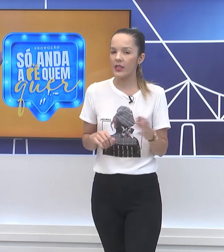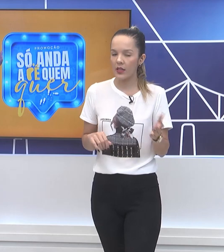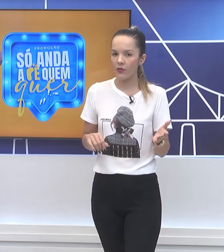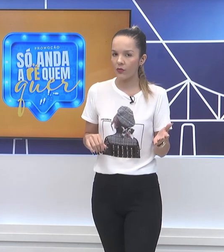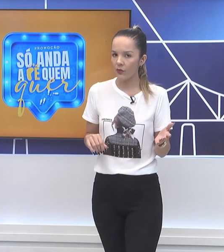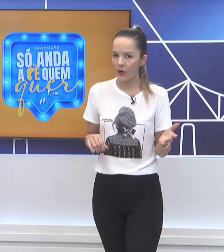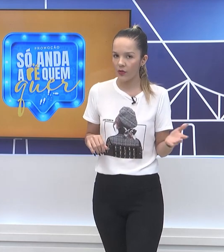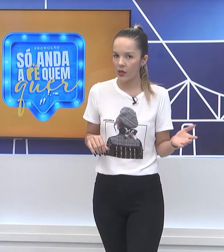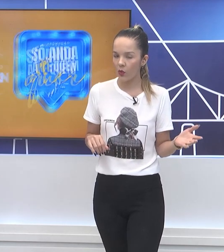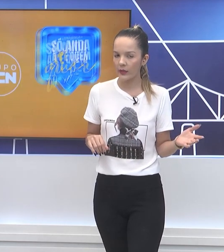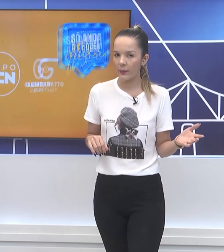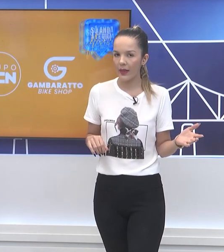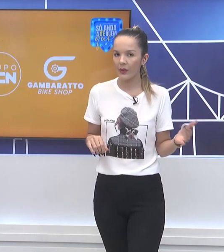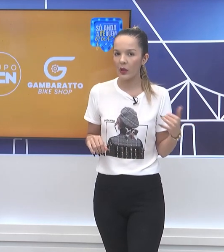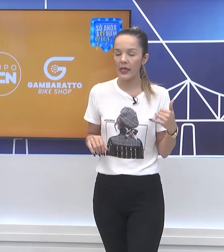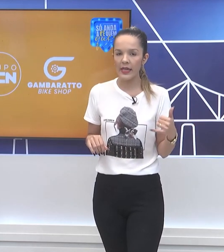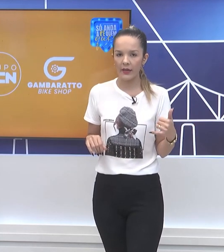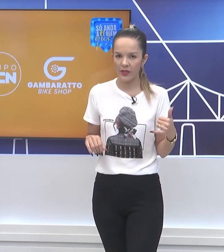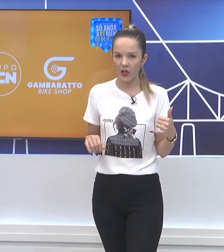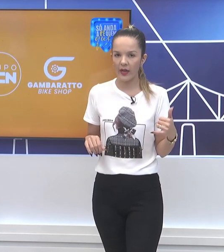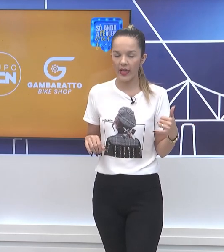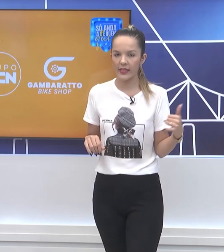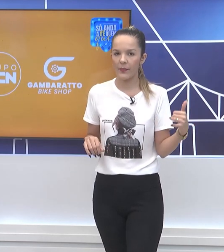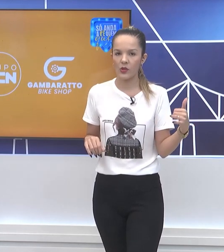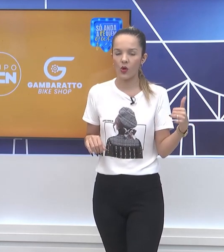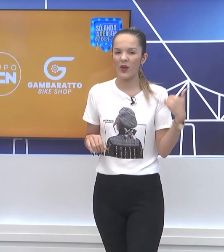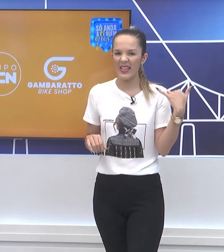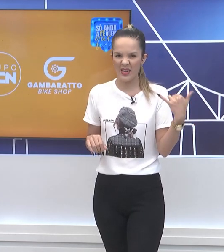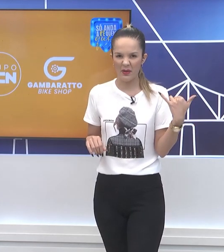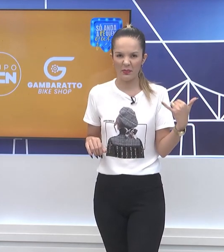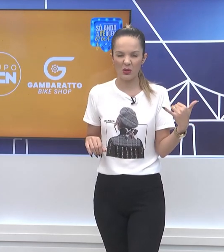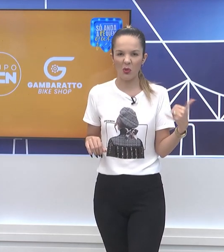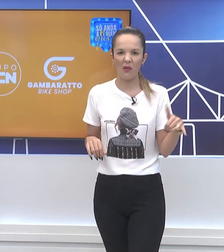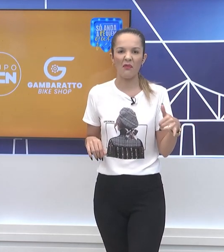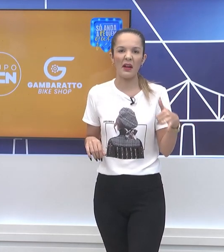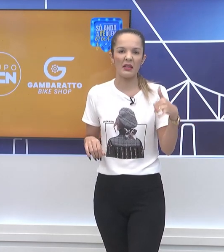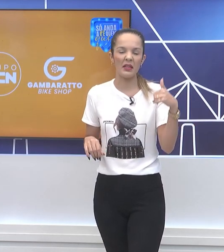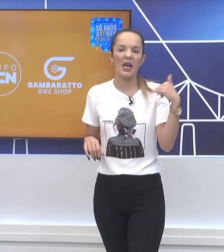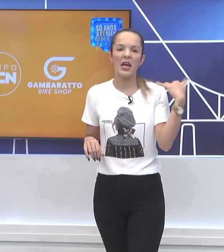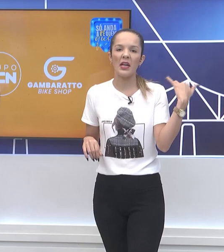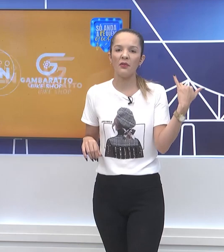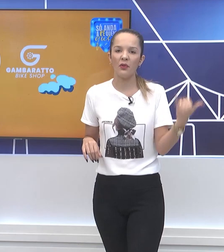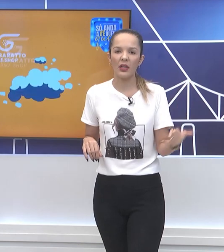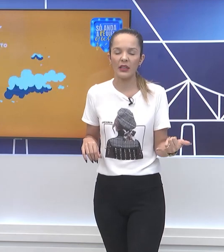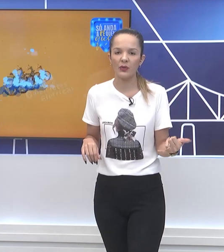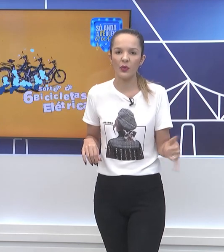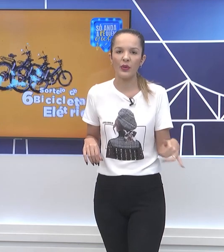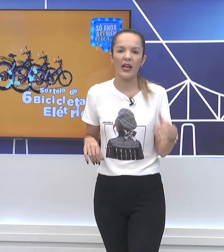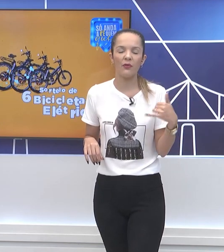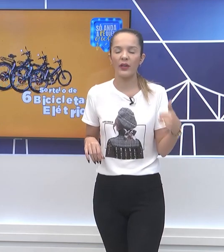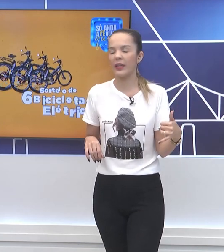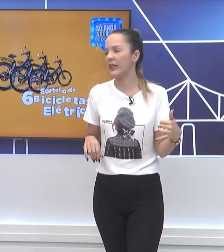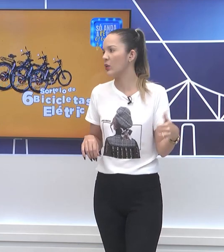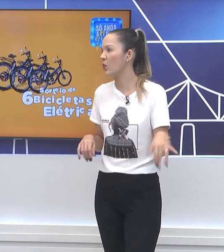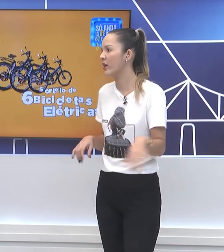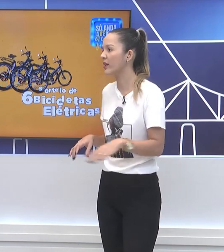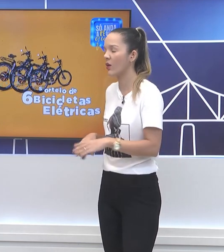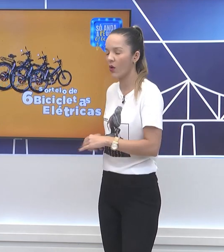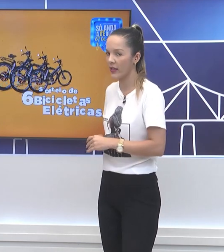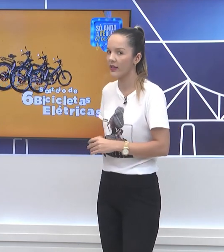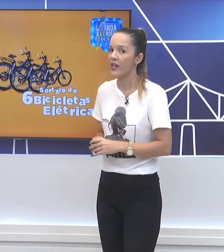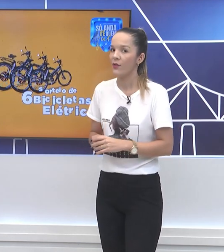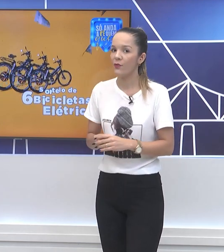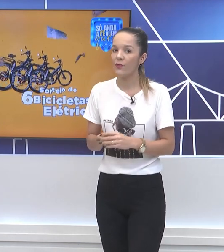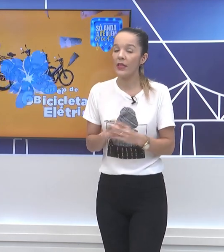Se você não foi o contemplado, liga, você conhece a pessoa, liga pra pessoa, fala que ele foi o ganhador, ela foi a ganhadora,